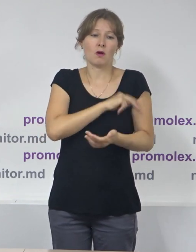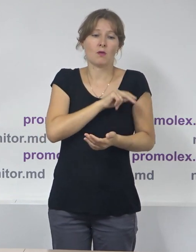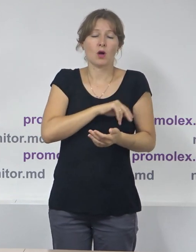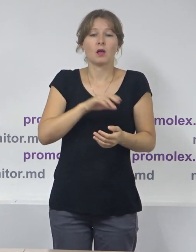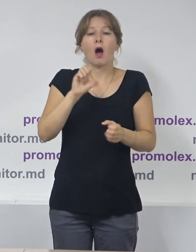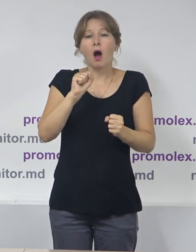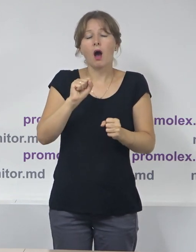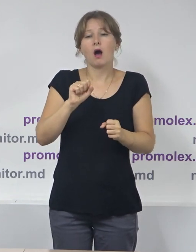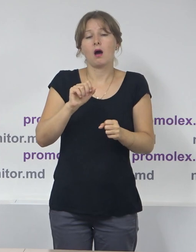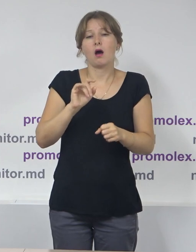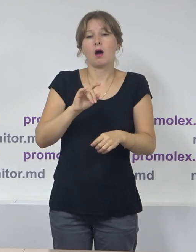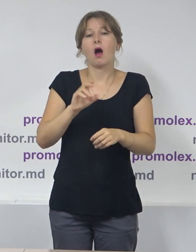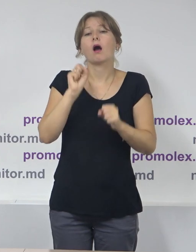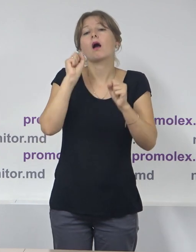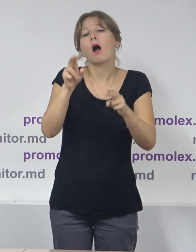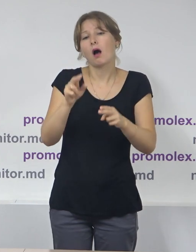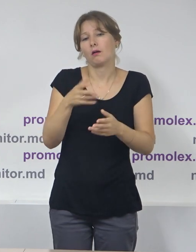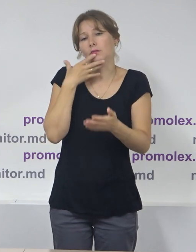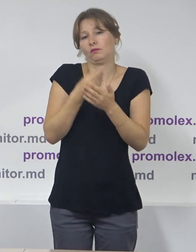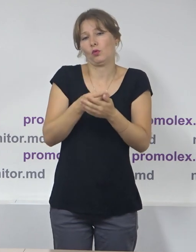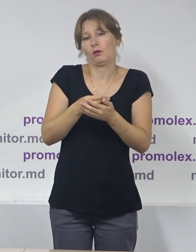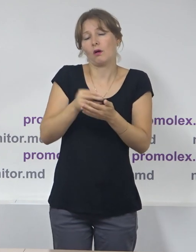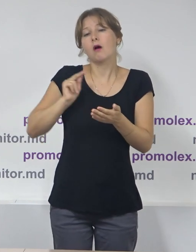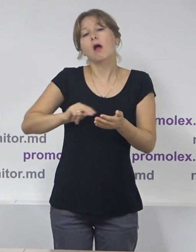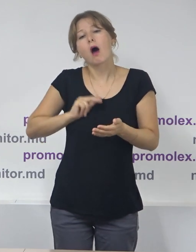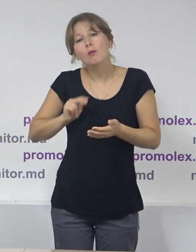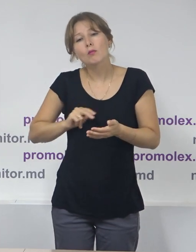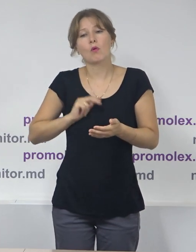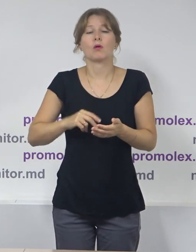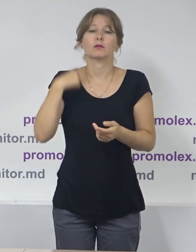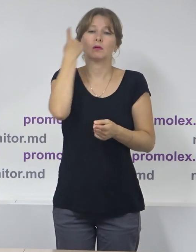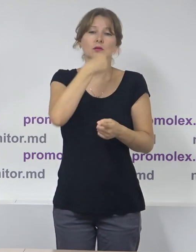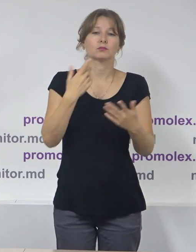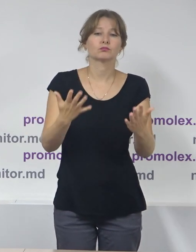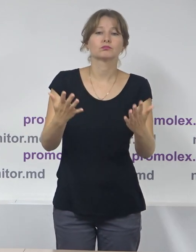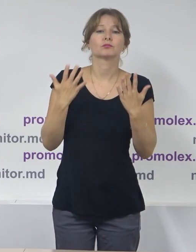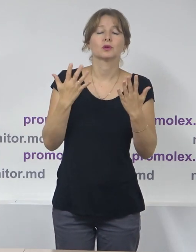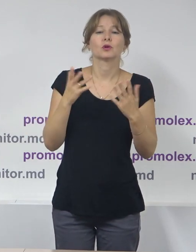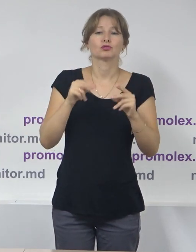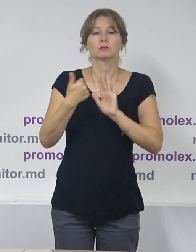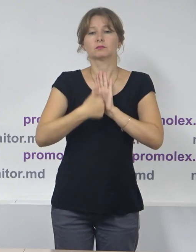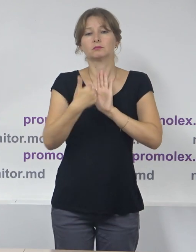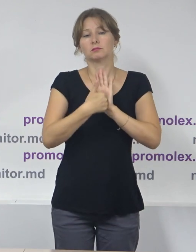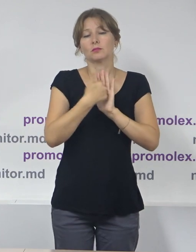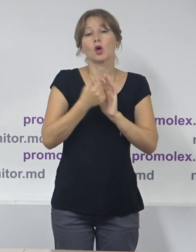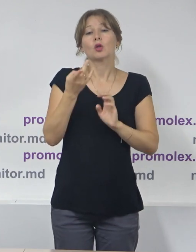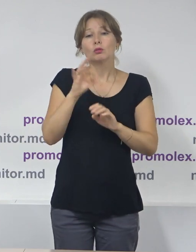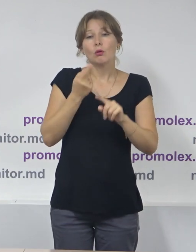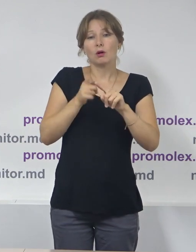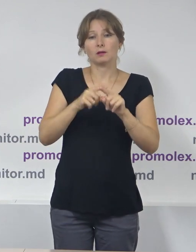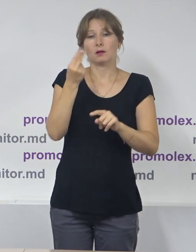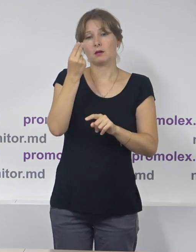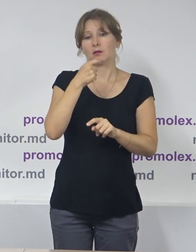se vorbește inclusiv despre utilizarea poziției și a imaginii autorității publice.